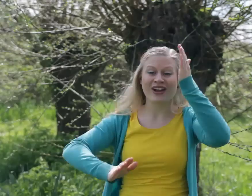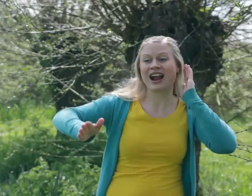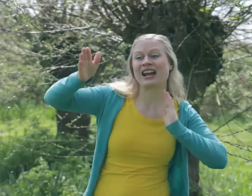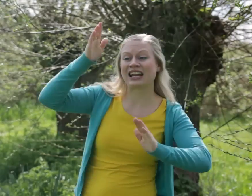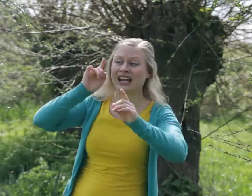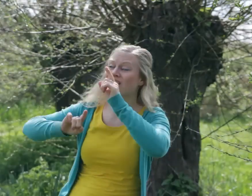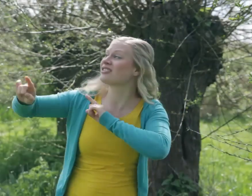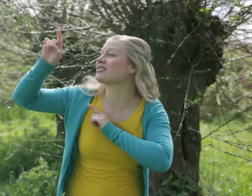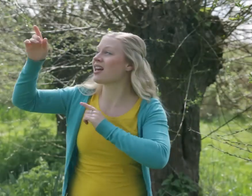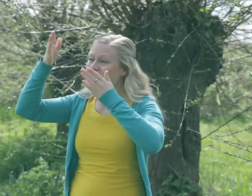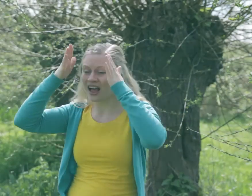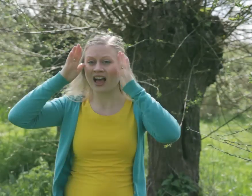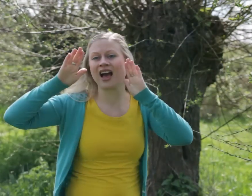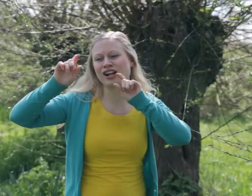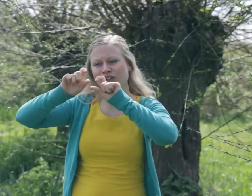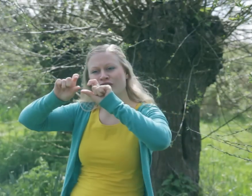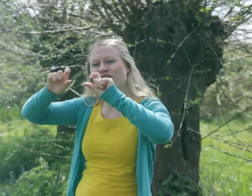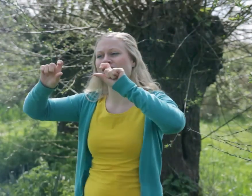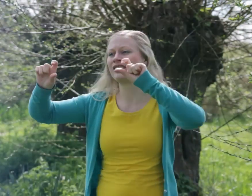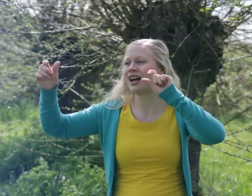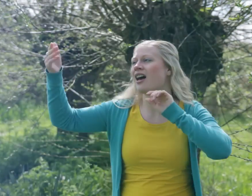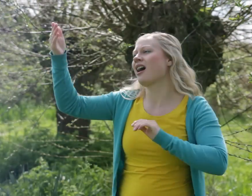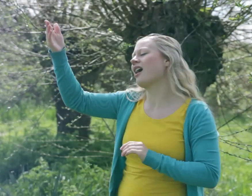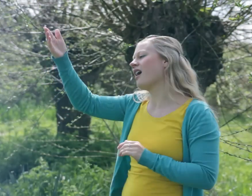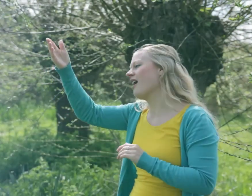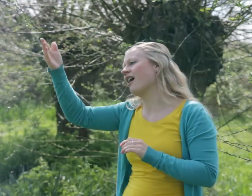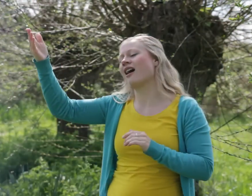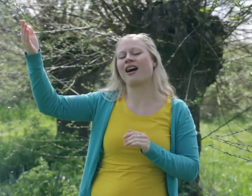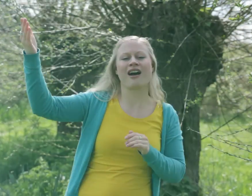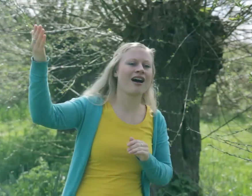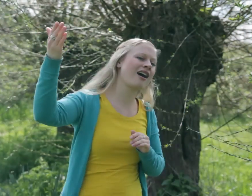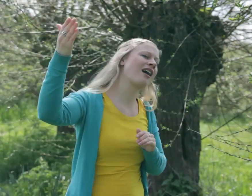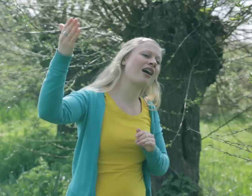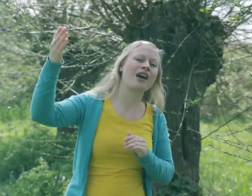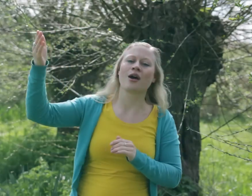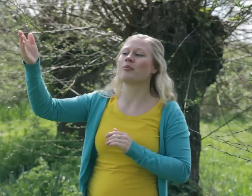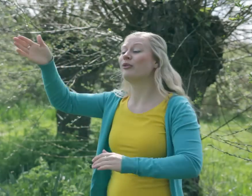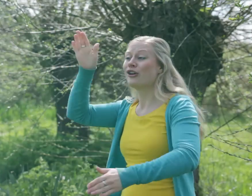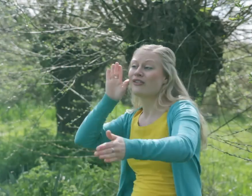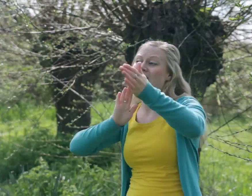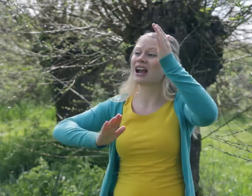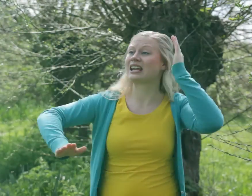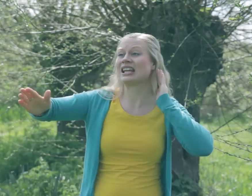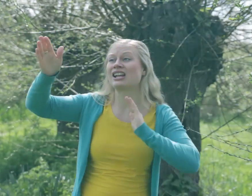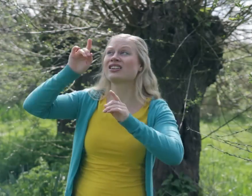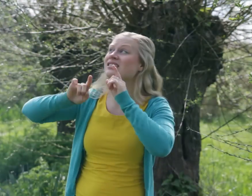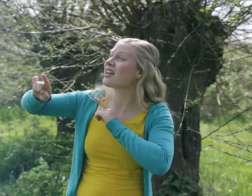Verheerlijk zijn mijn heilige naam Verheerlijk